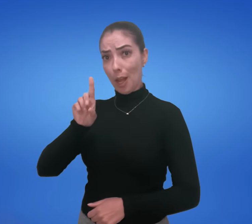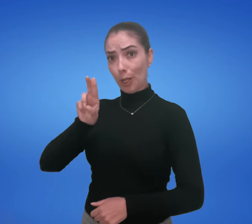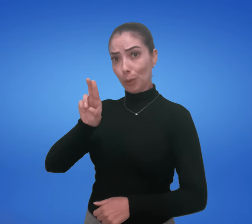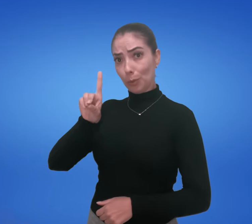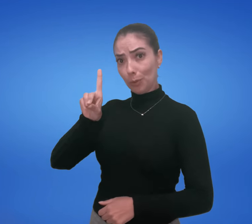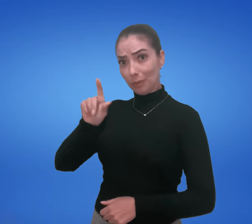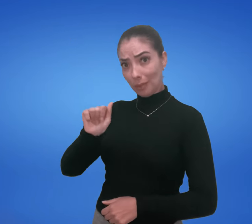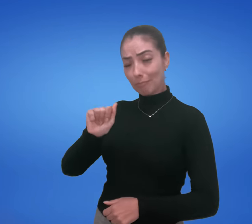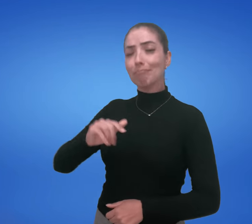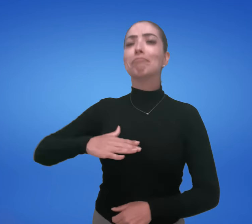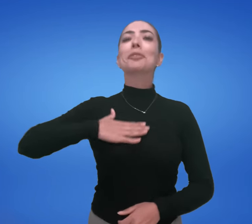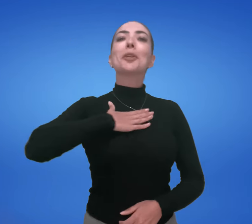gosta.